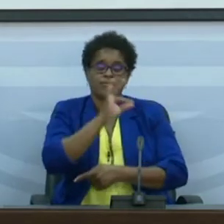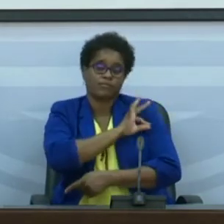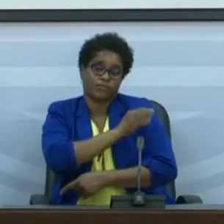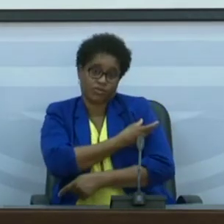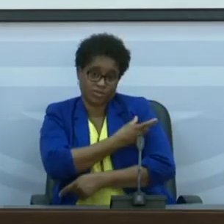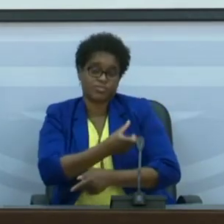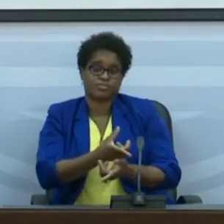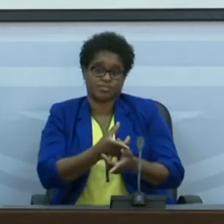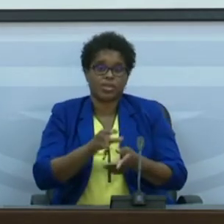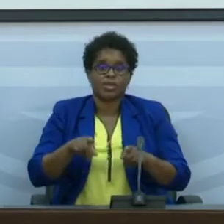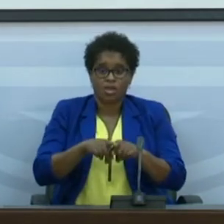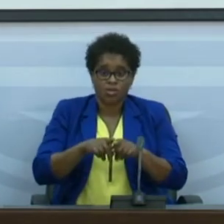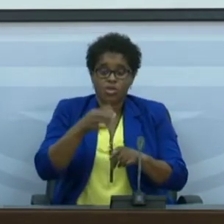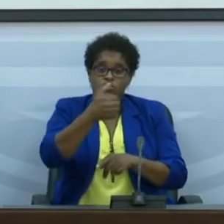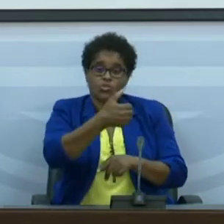representa